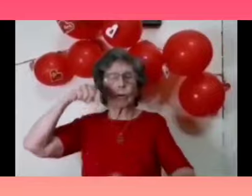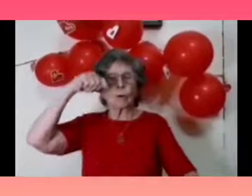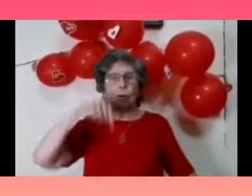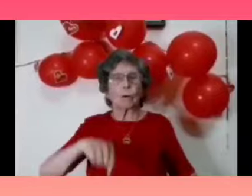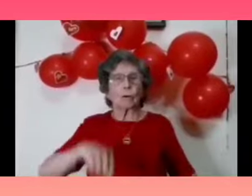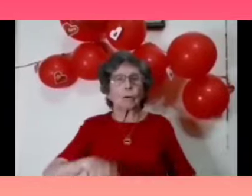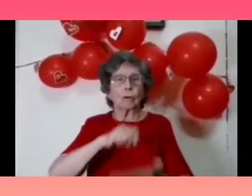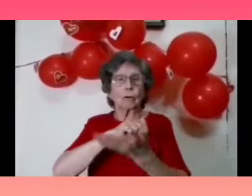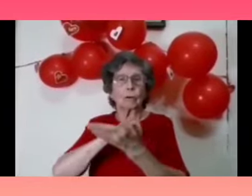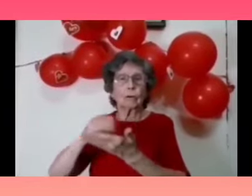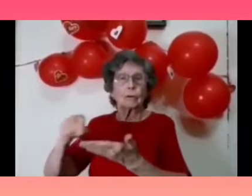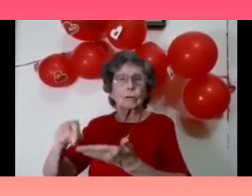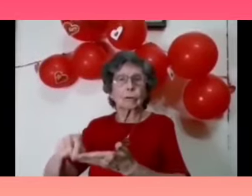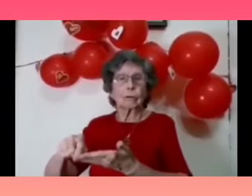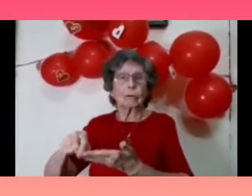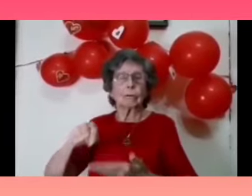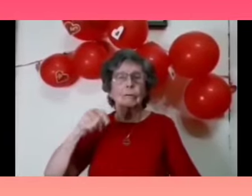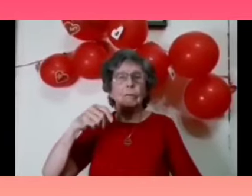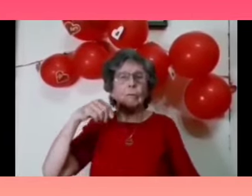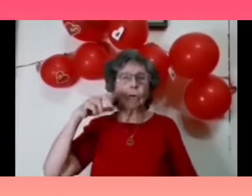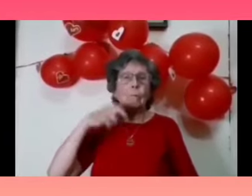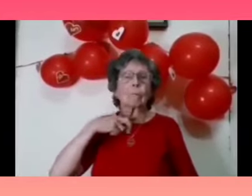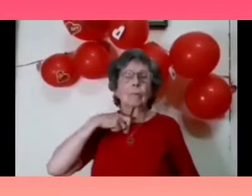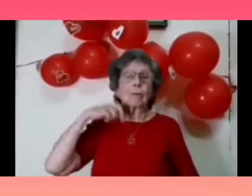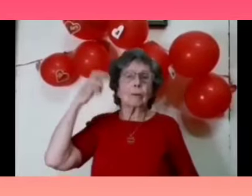Oye Cupido, solo te